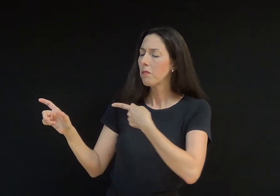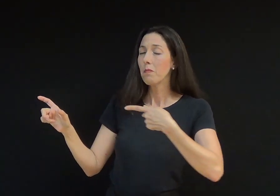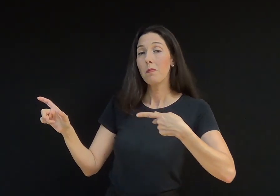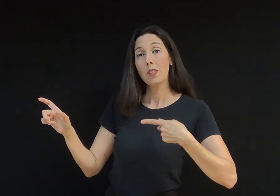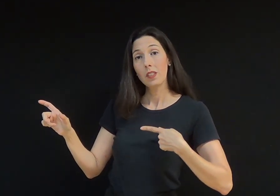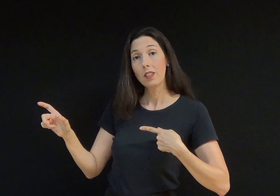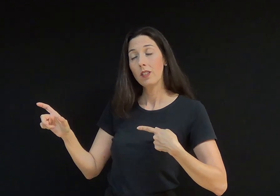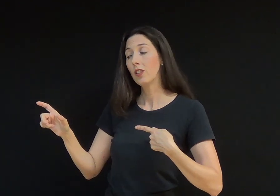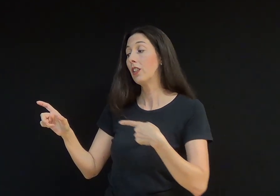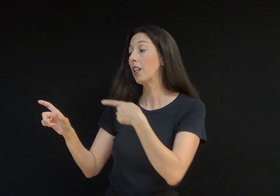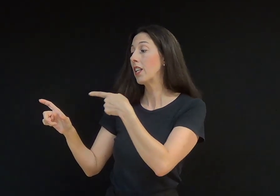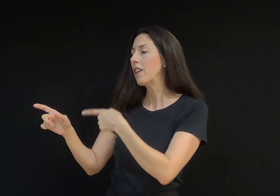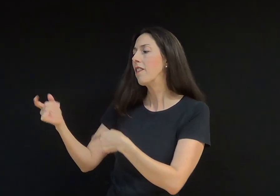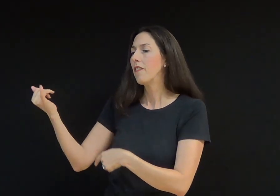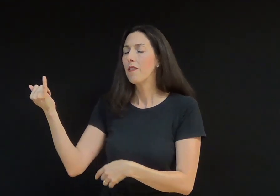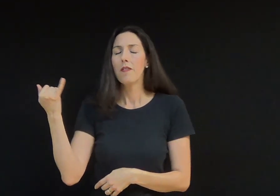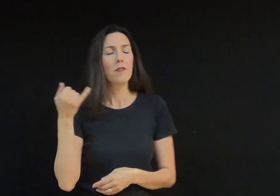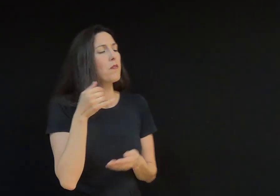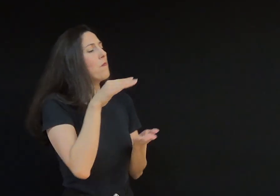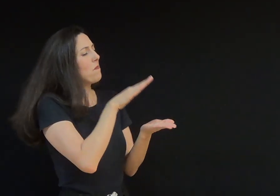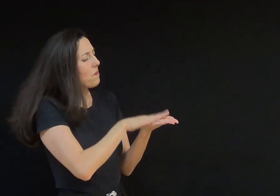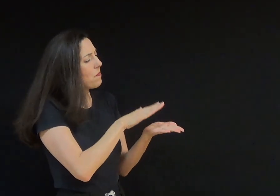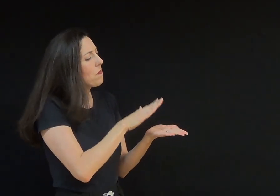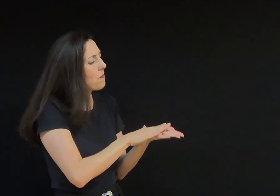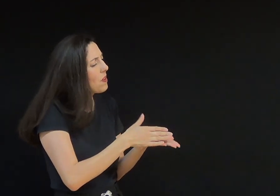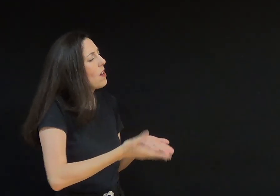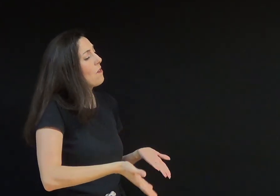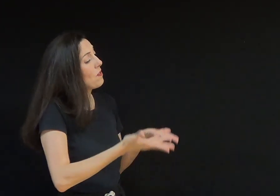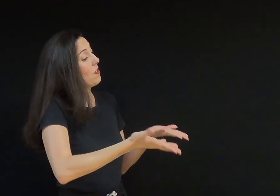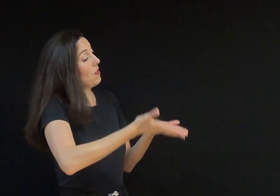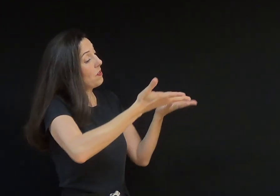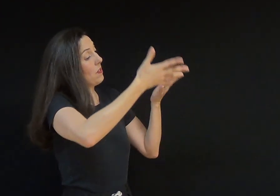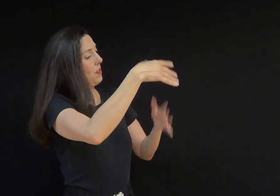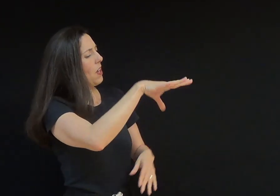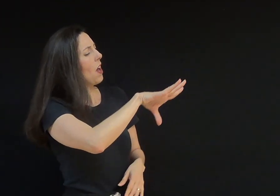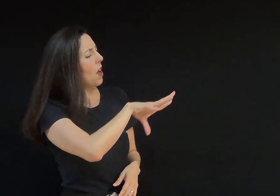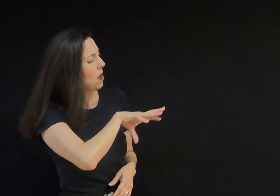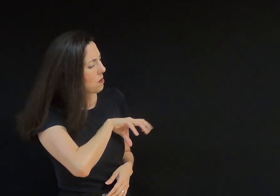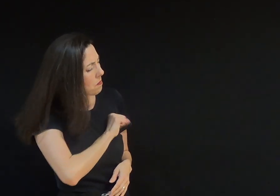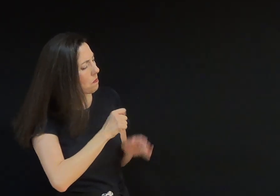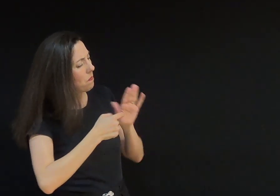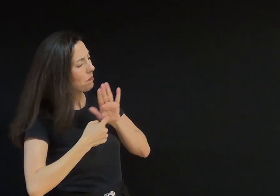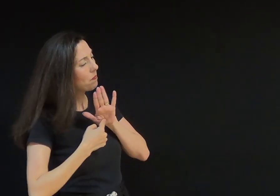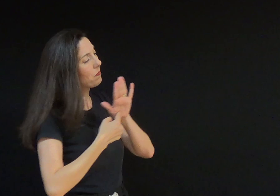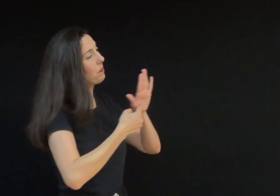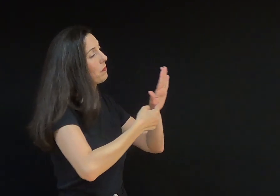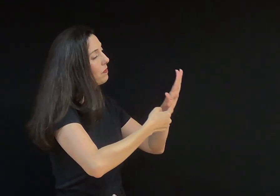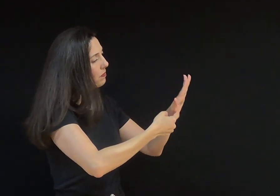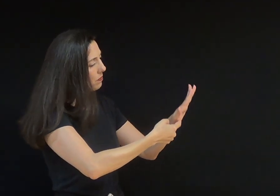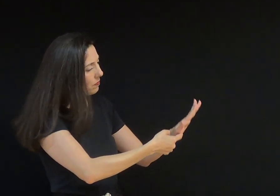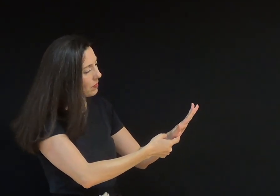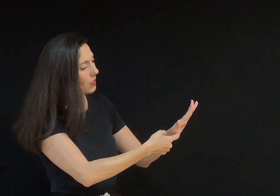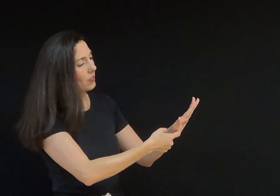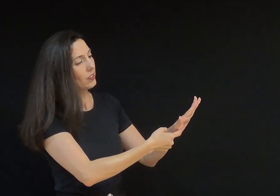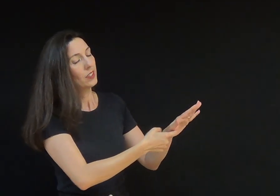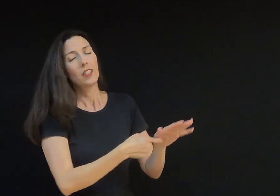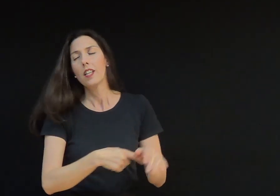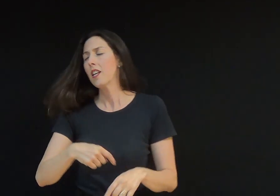usava suas palavras para demonstrar o amor. Era um elogio aqui, um incentivo ali. Ele